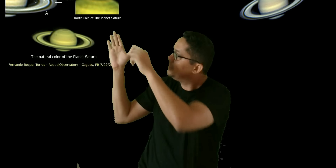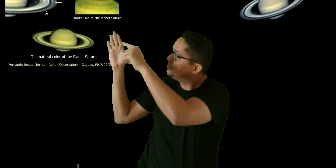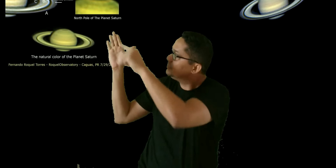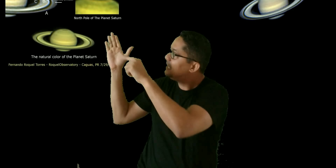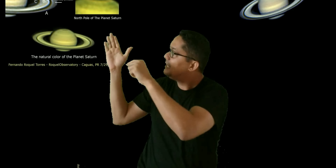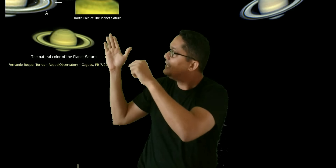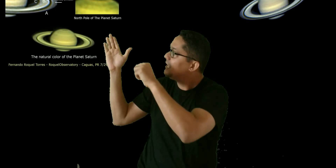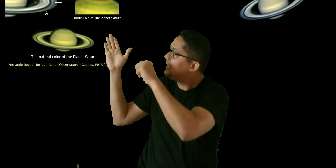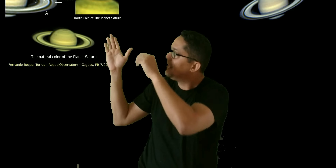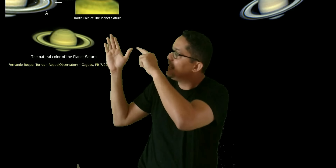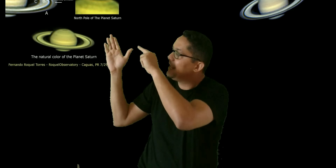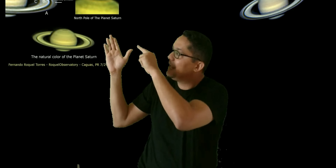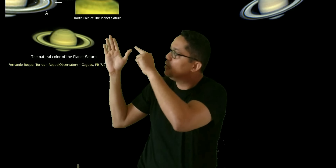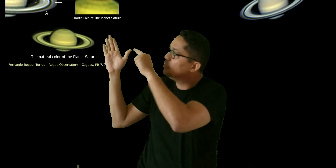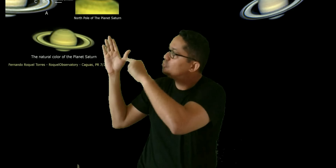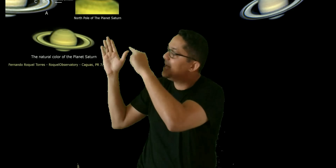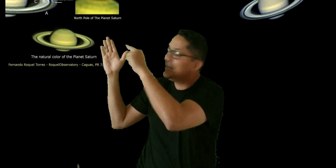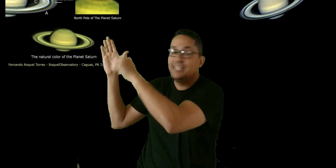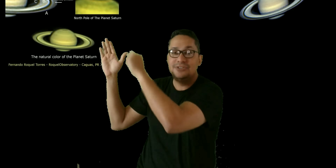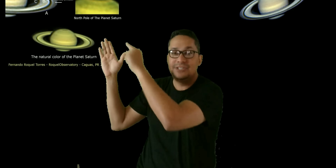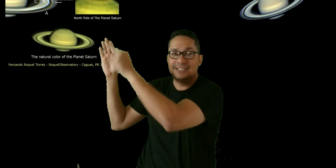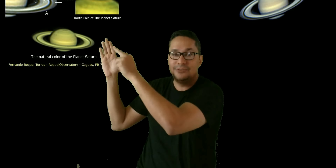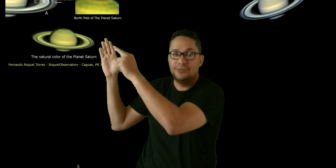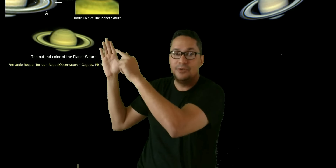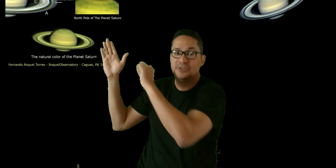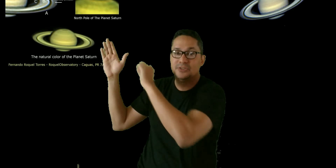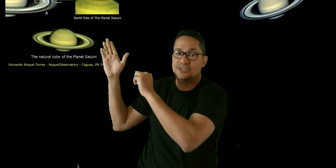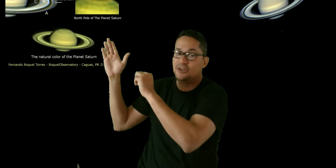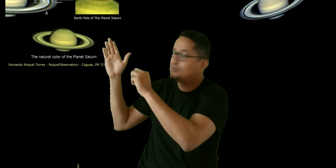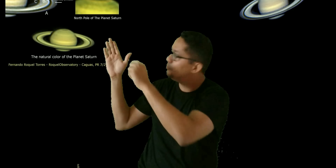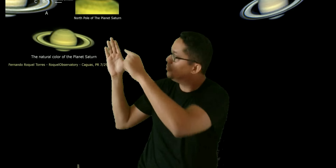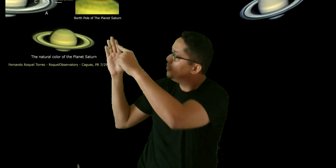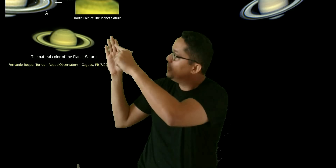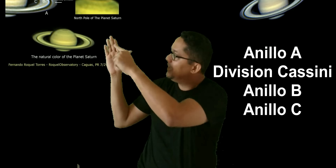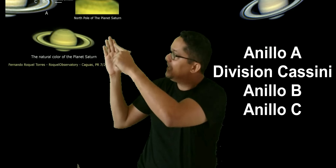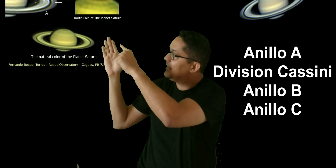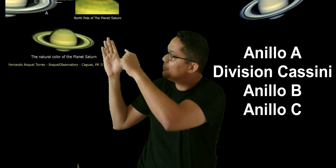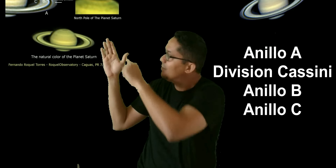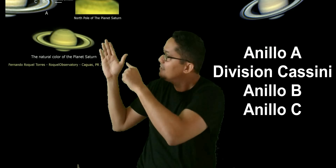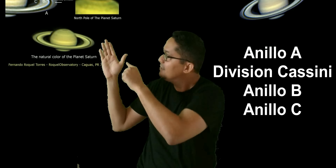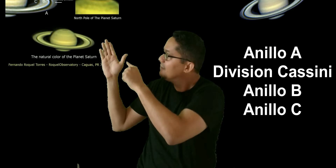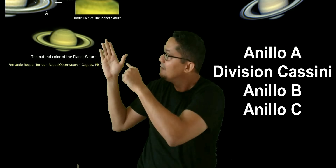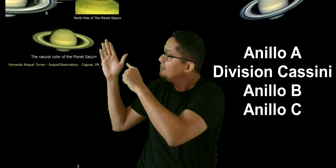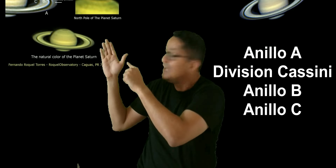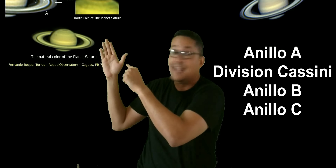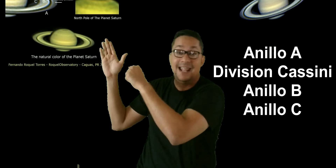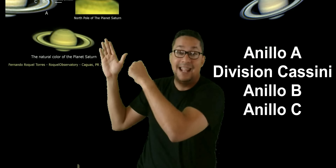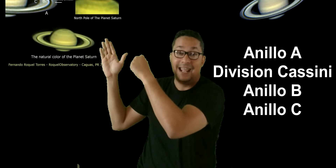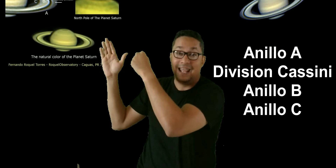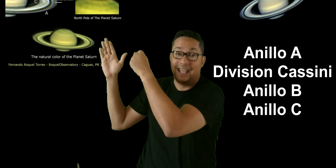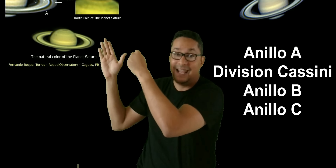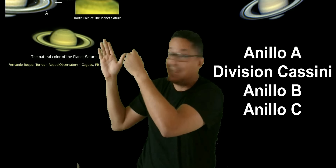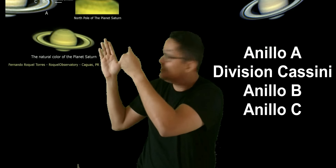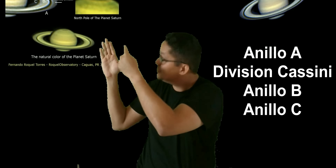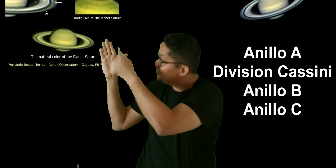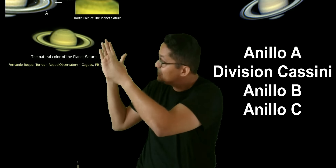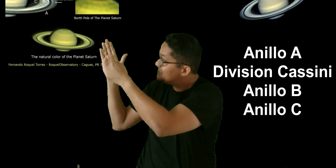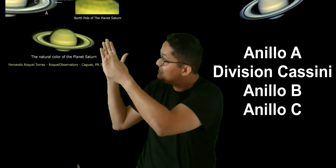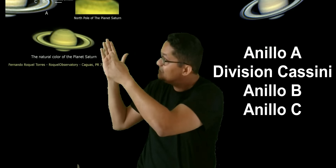demostrar los anillos de Saturno por sesiones como el anillo A, la división Cassini,